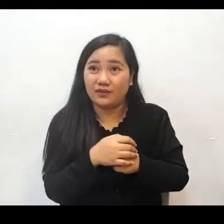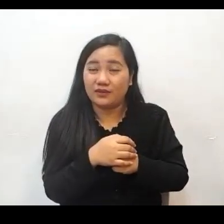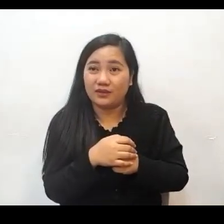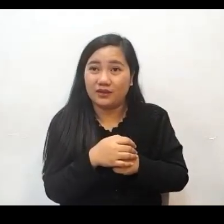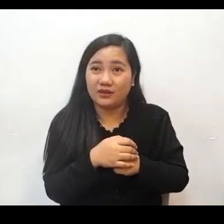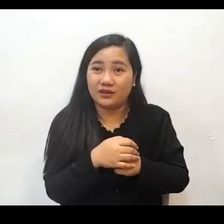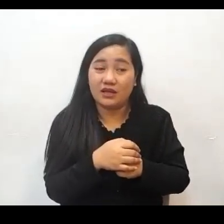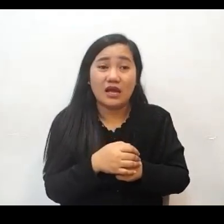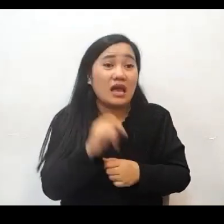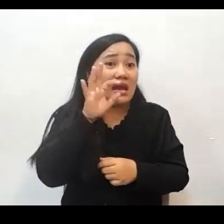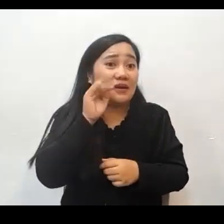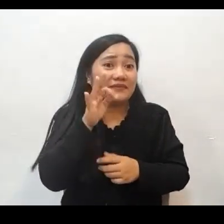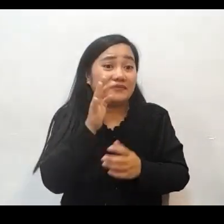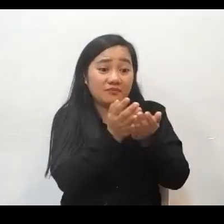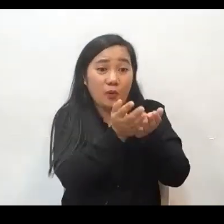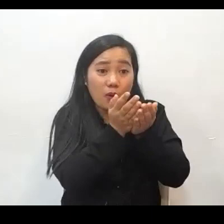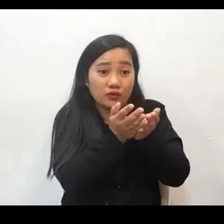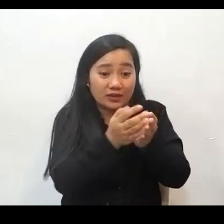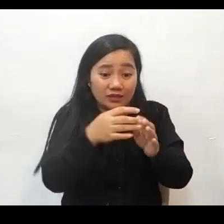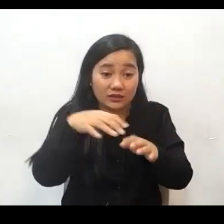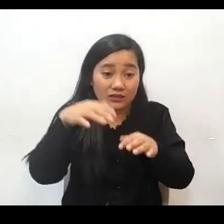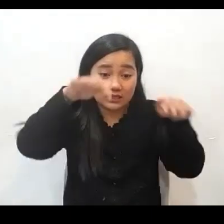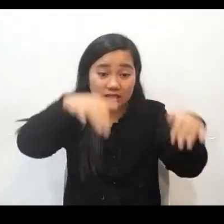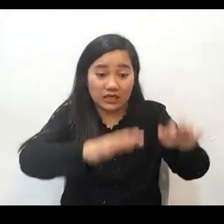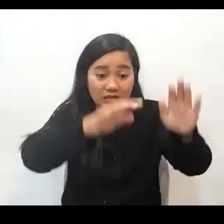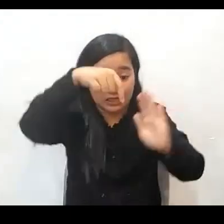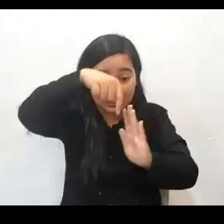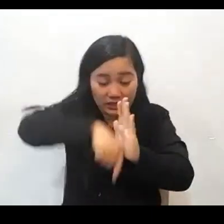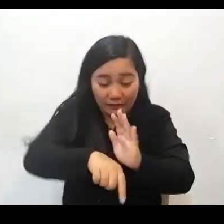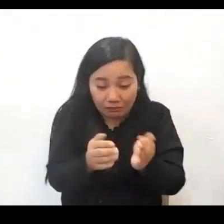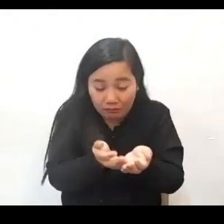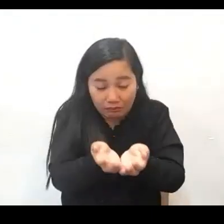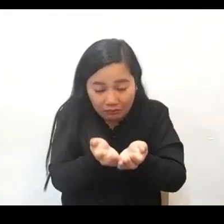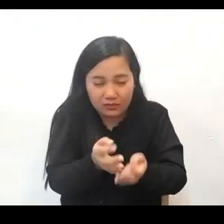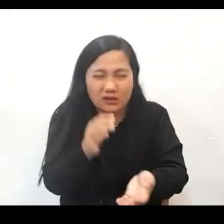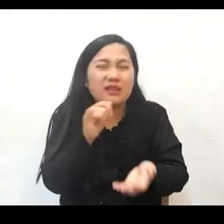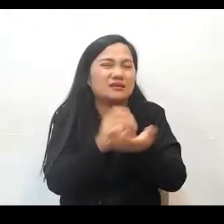Ngunit kapag ang barko na ito ay nasa ilalim ng dagat, yun po yung problema.